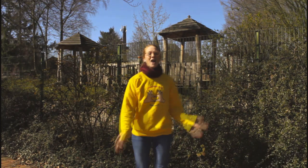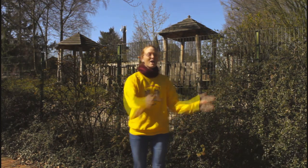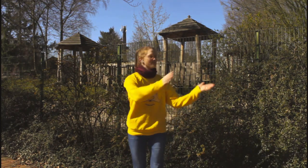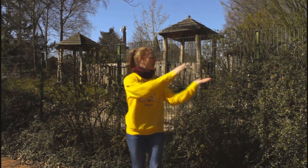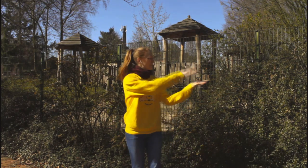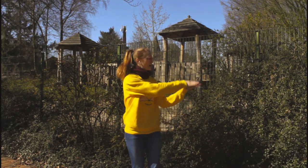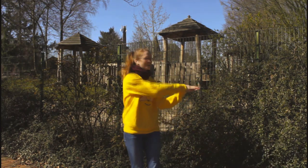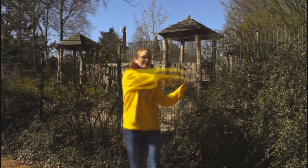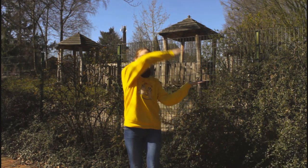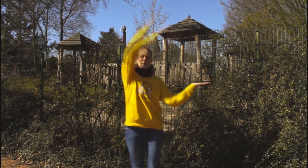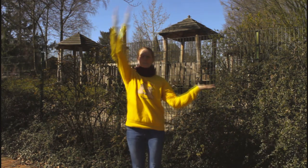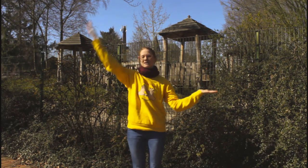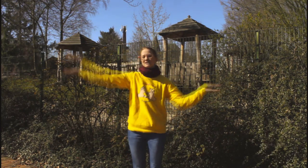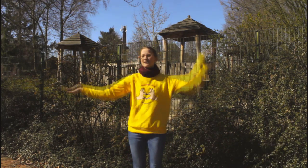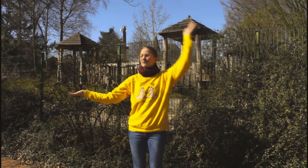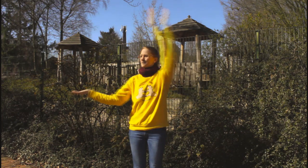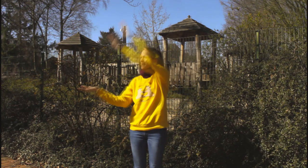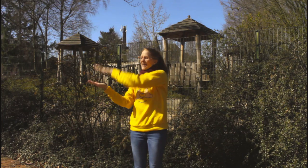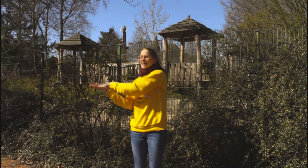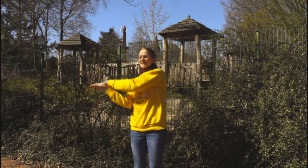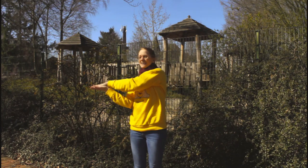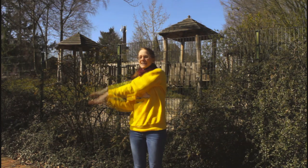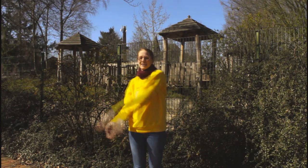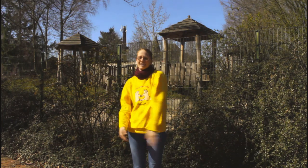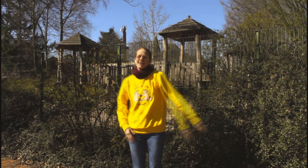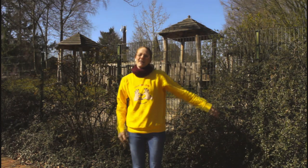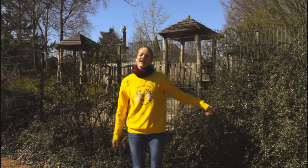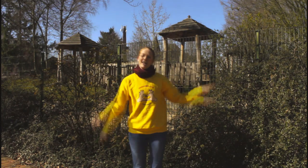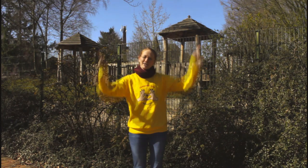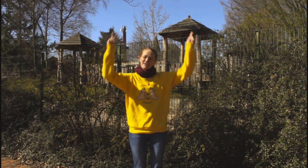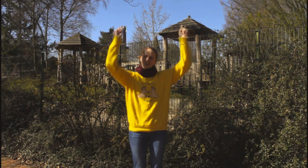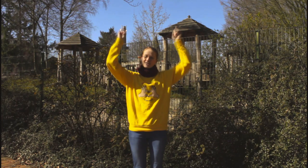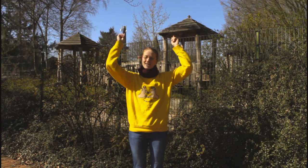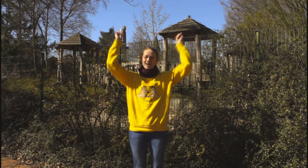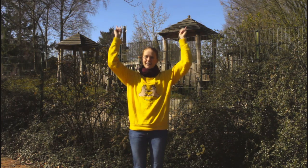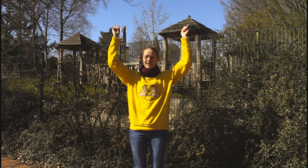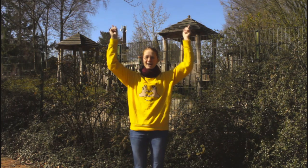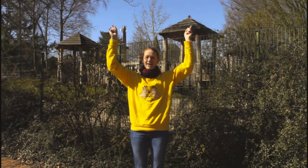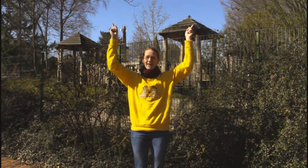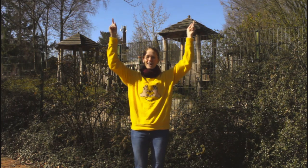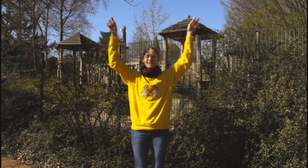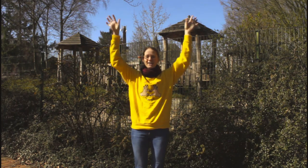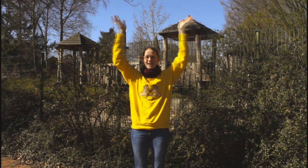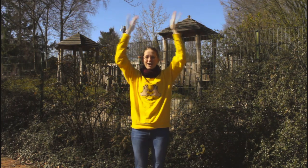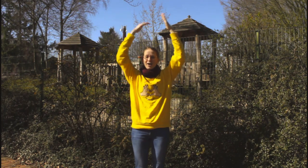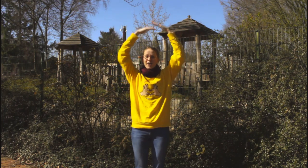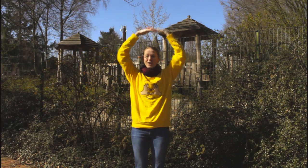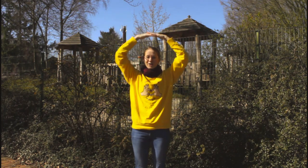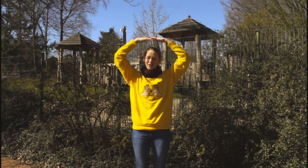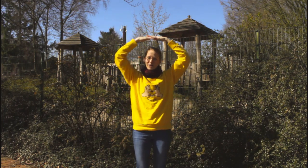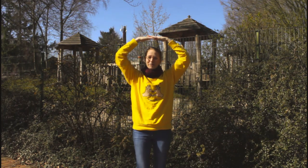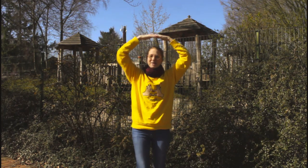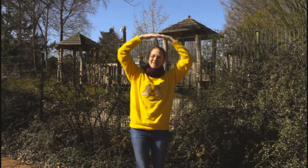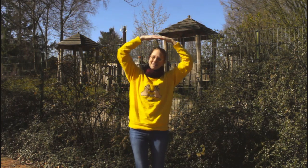Von Anfang bis zum Ende. Hält Gott seine Hände über mir